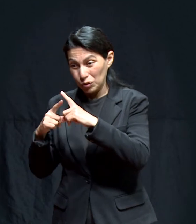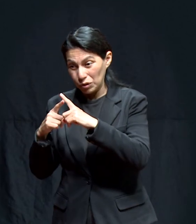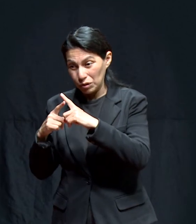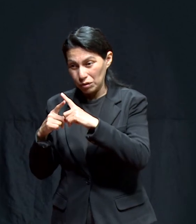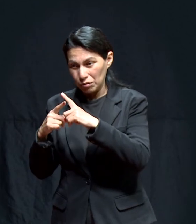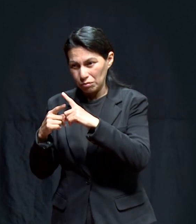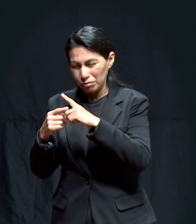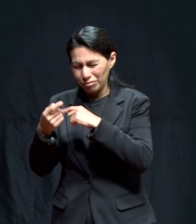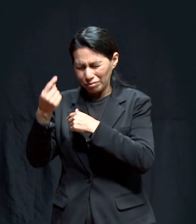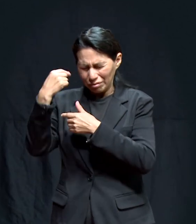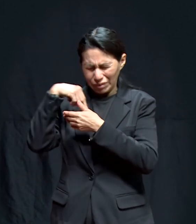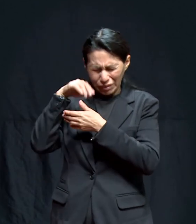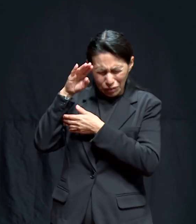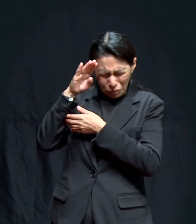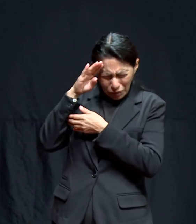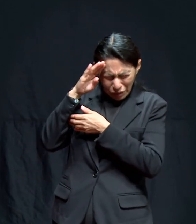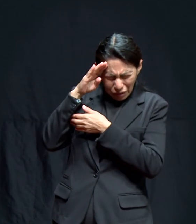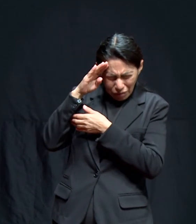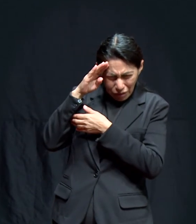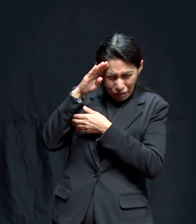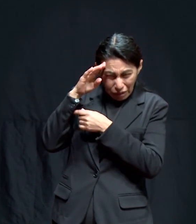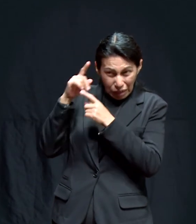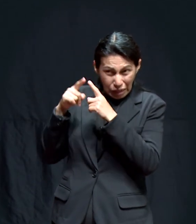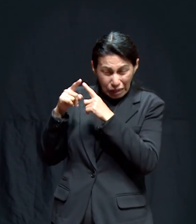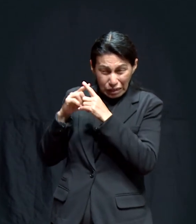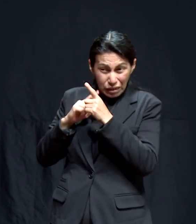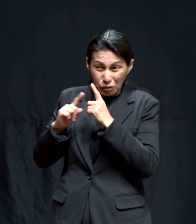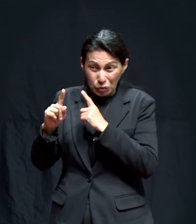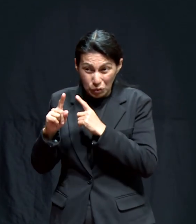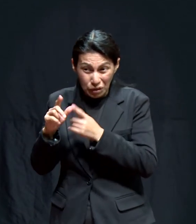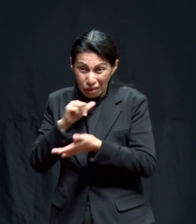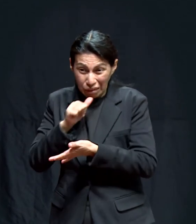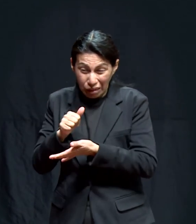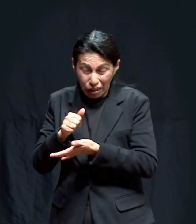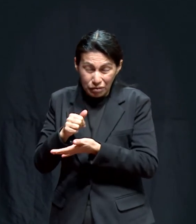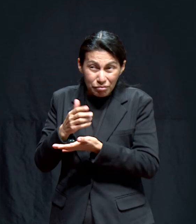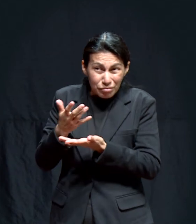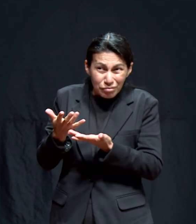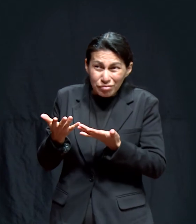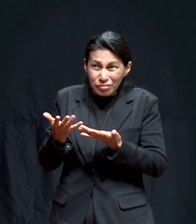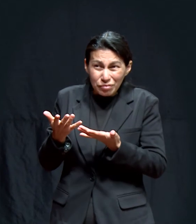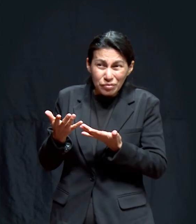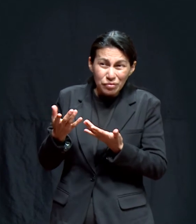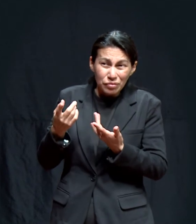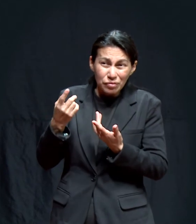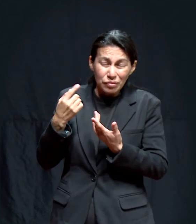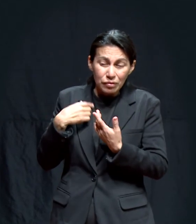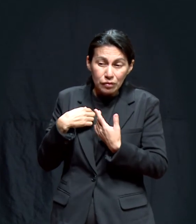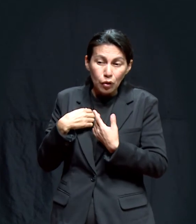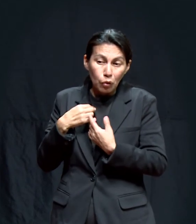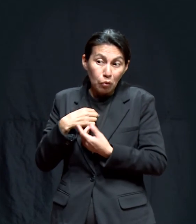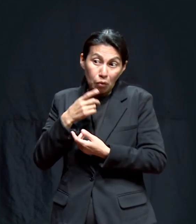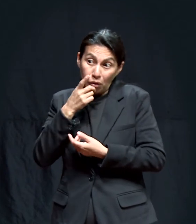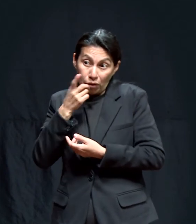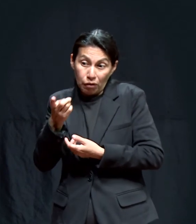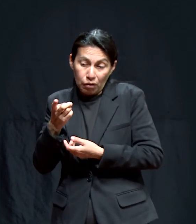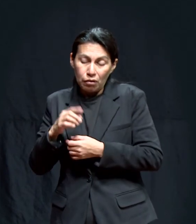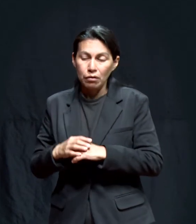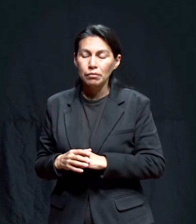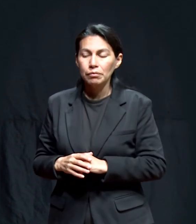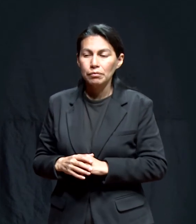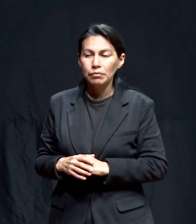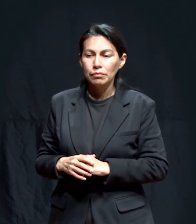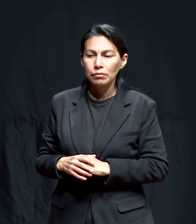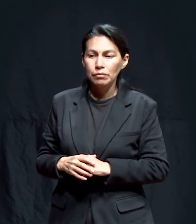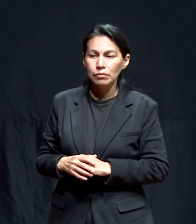Pero dentro de mí yo me reía. Decía, ¿pertenezco a una iglesia? Pues si ni siquiera voy. ¿Sí? Y yo pertenezco a una iglesia. Pero bueno,